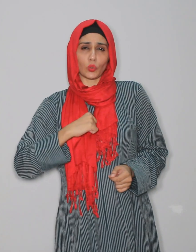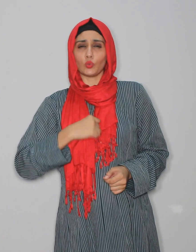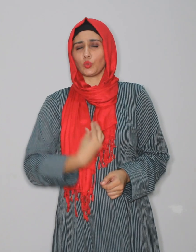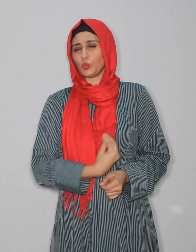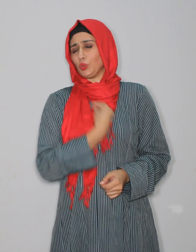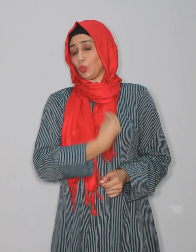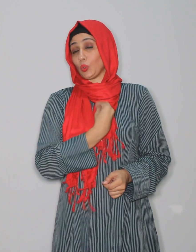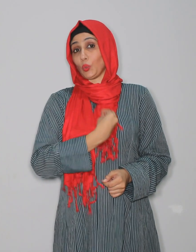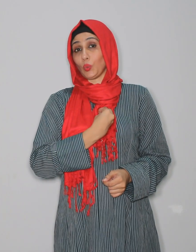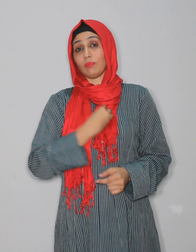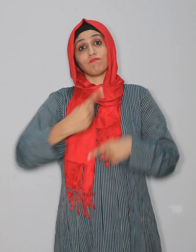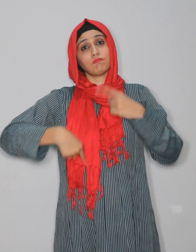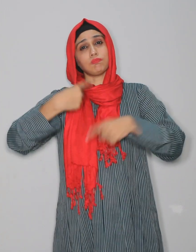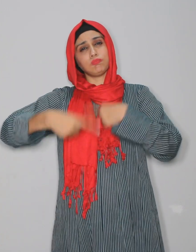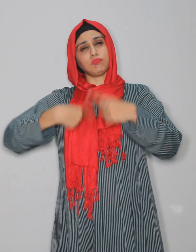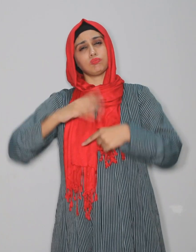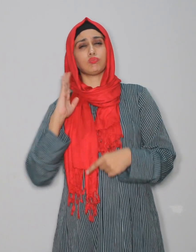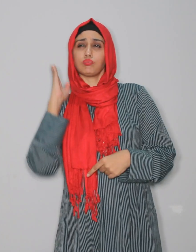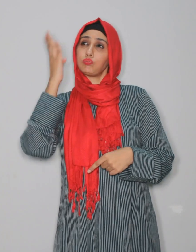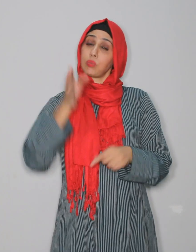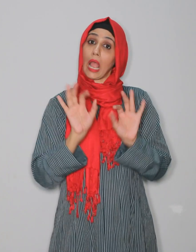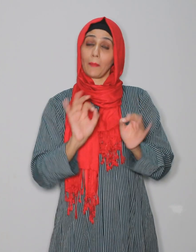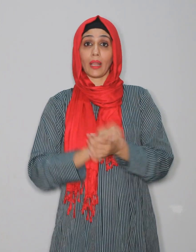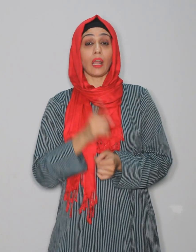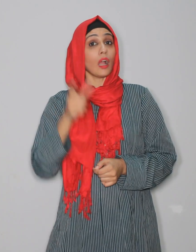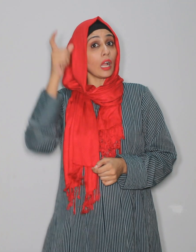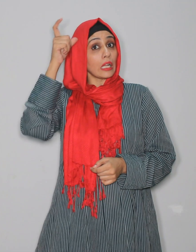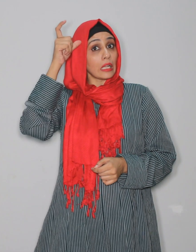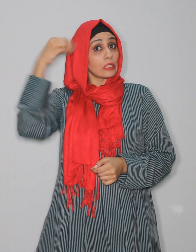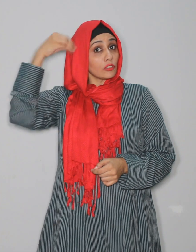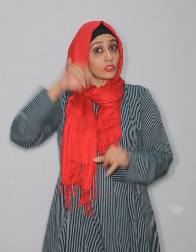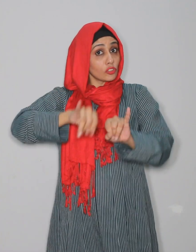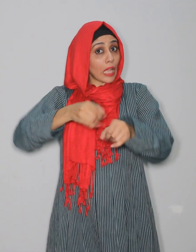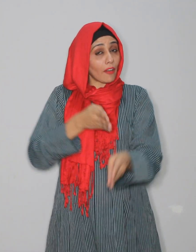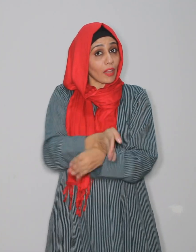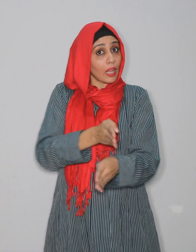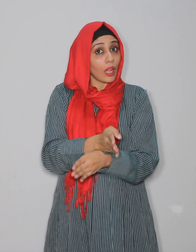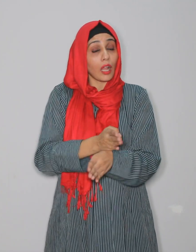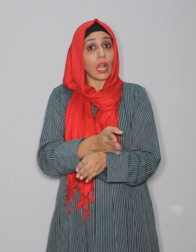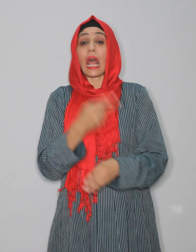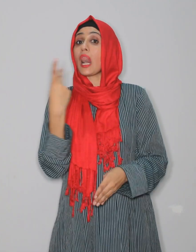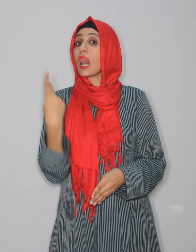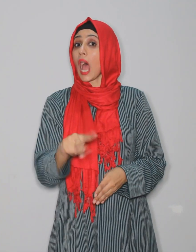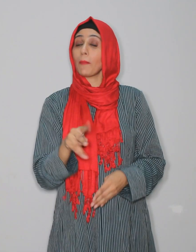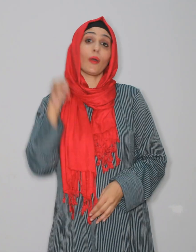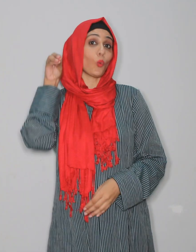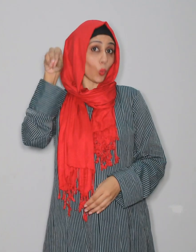خوب جوش و خروش سے مناتے ہیں اس میں جو جانور قربان کر سکتے ہیں ان میں اونٹ